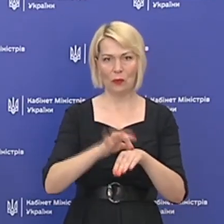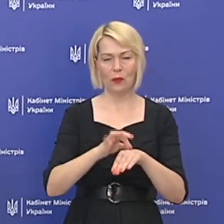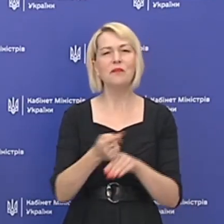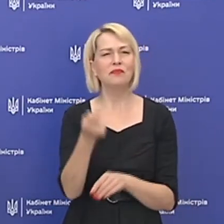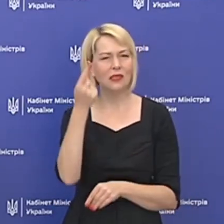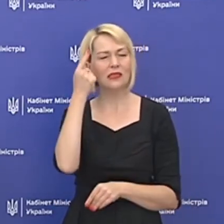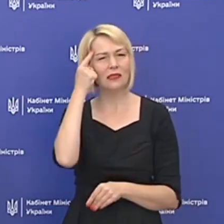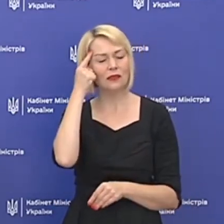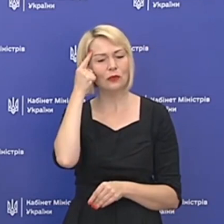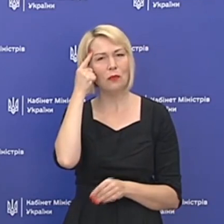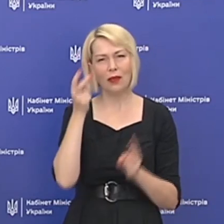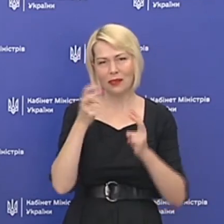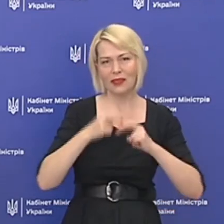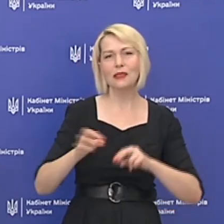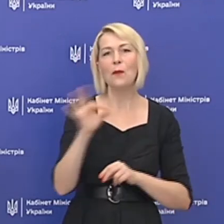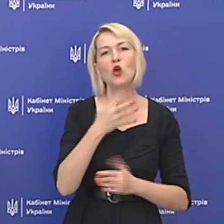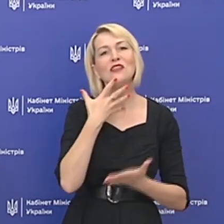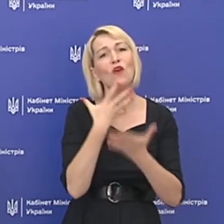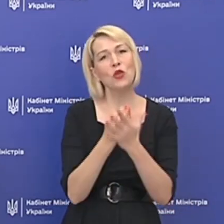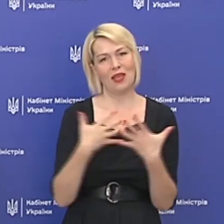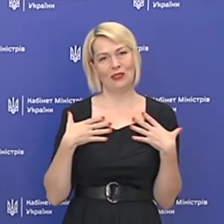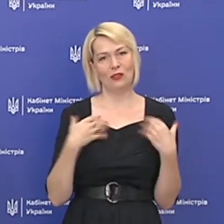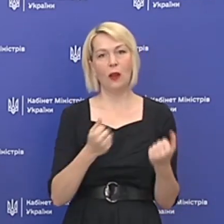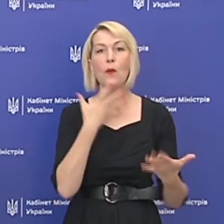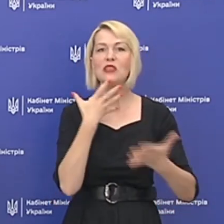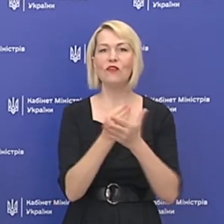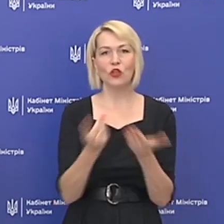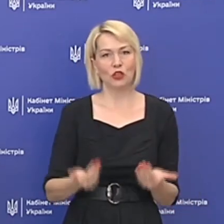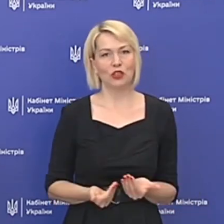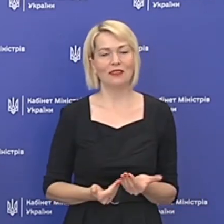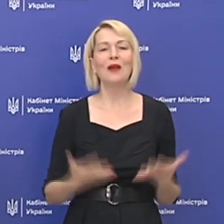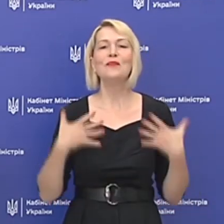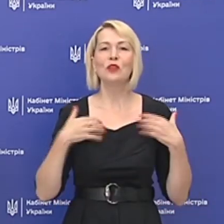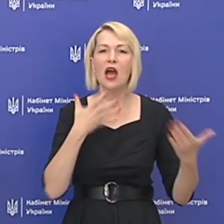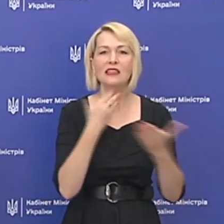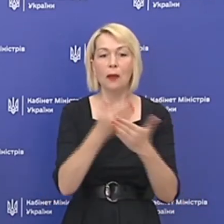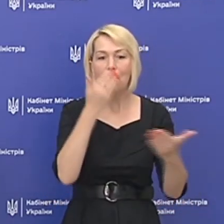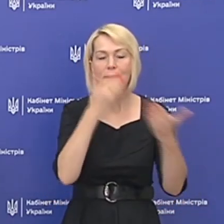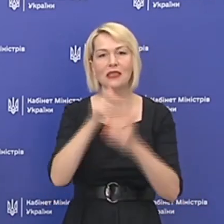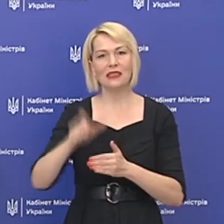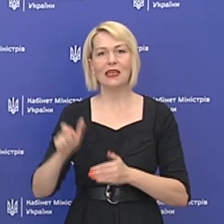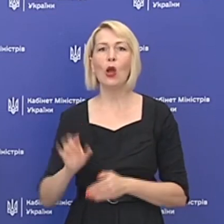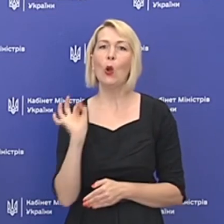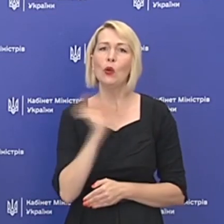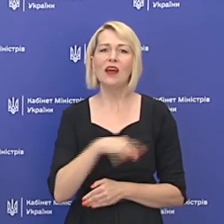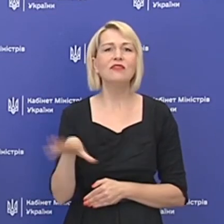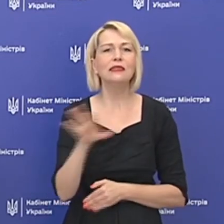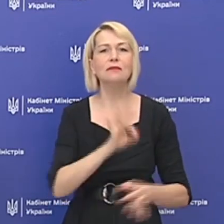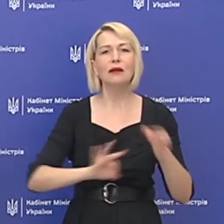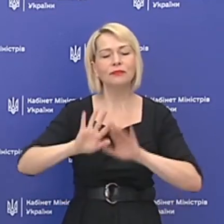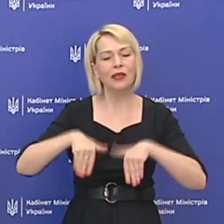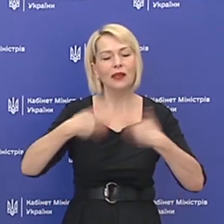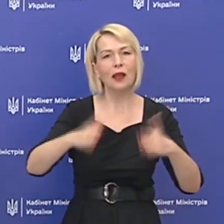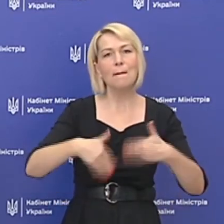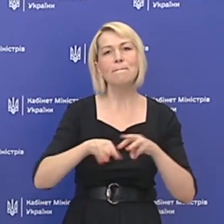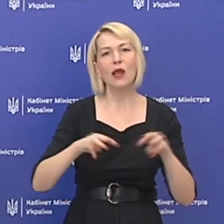Задумайтеся про своє здоров'я, про своє життя, здоров'я своїх близьких і користуйтеся всіма рекомендаціями